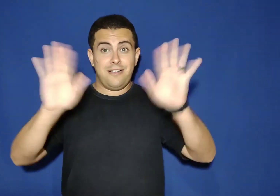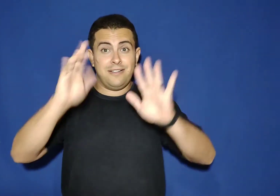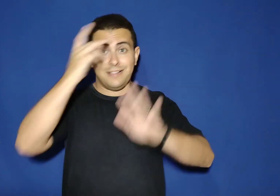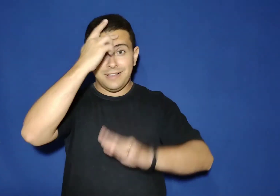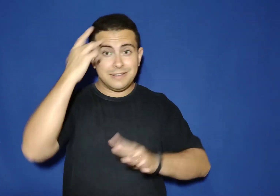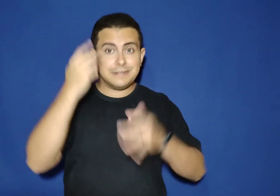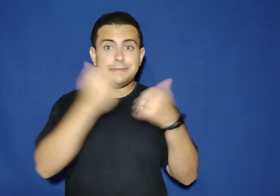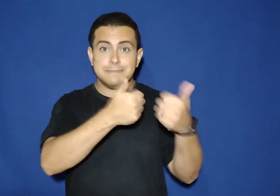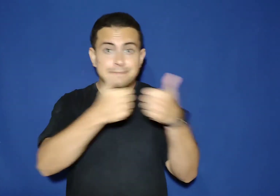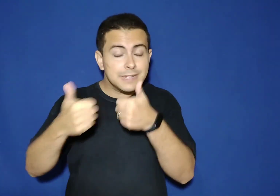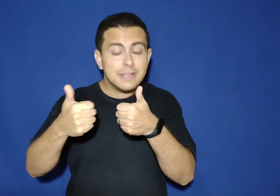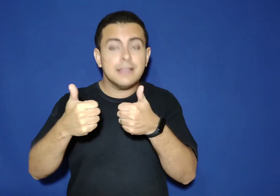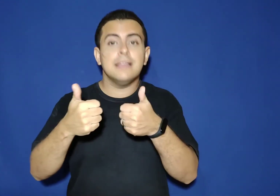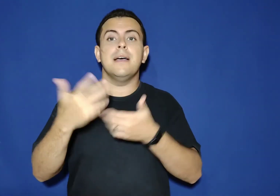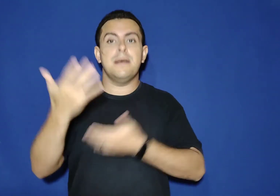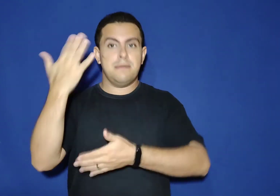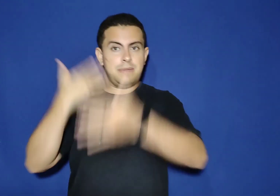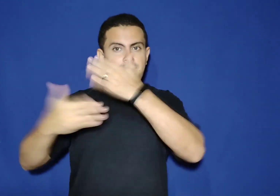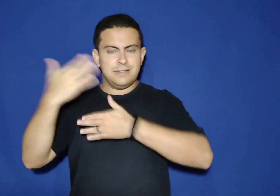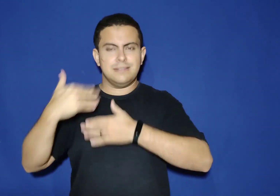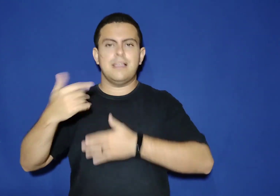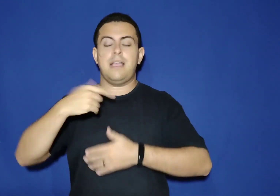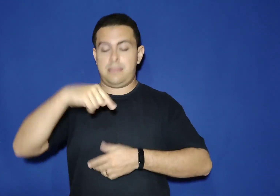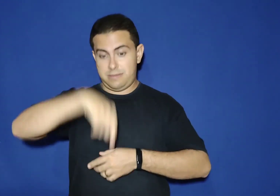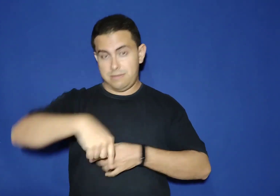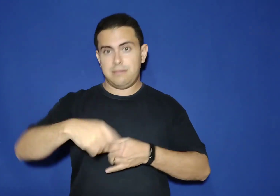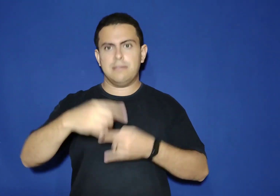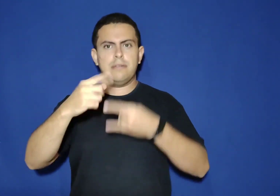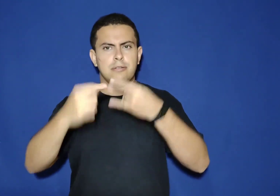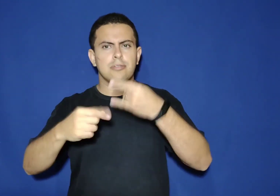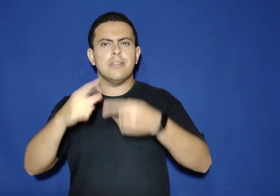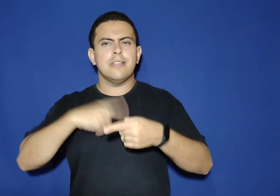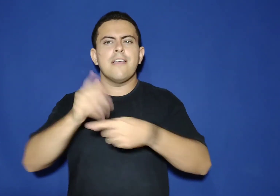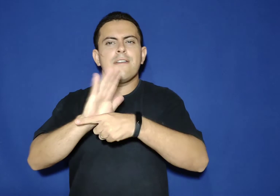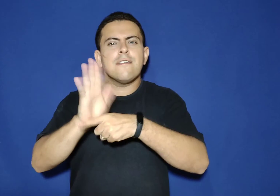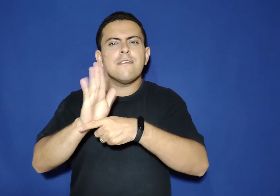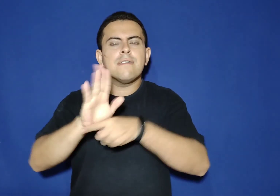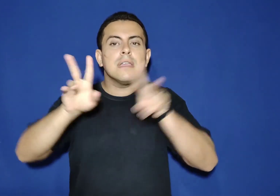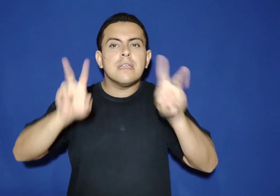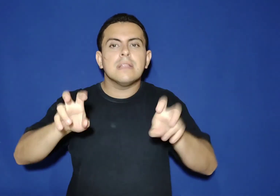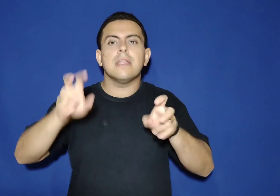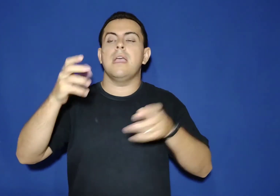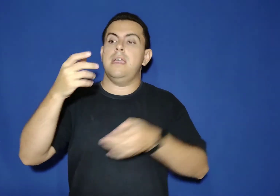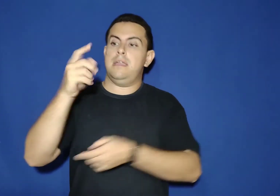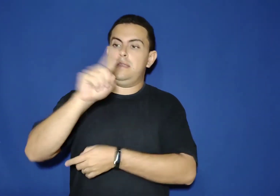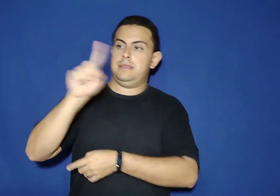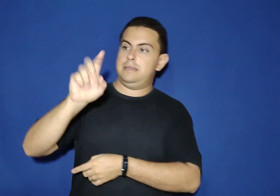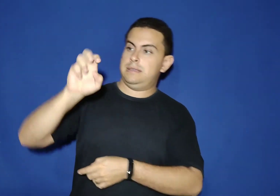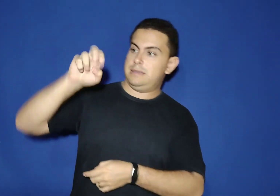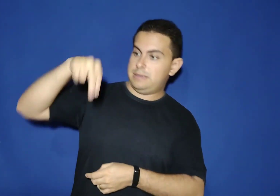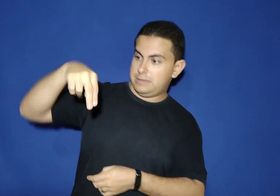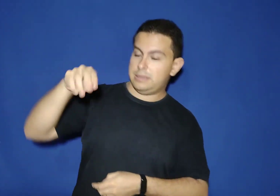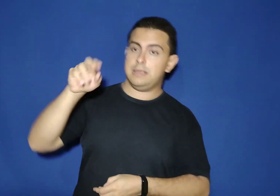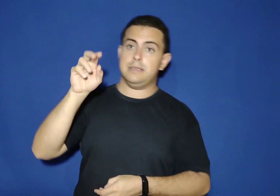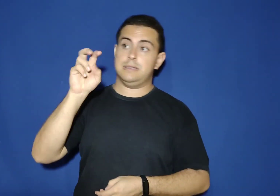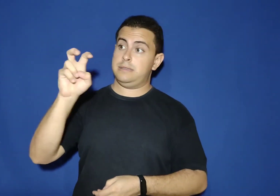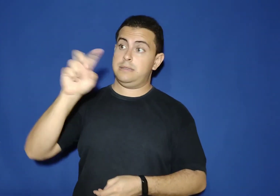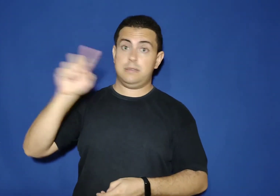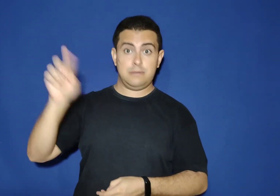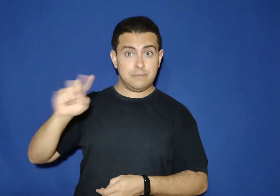E aí pessoas, beleza? Então, anteriormente em um vídeo aqui do canal, eu fiz um vídeo sobre o Zenfone